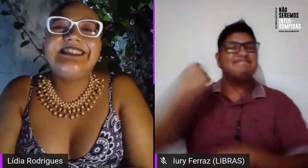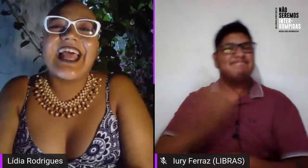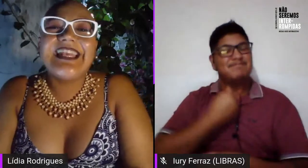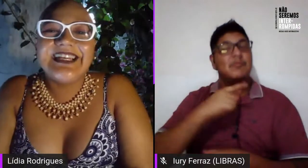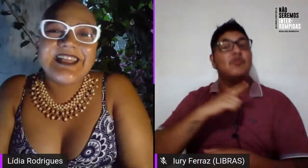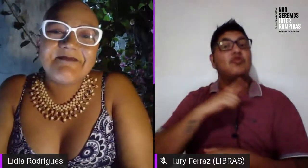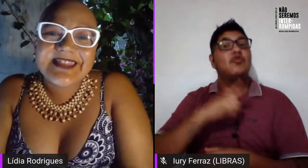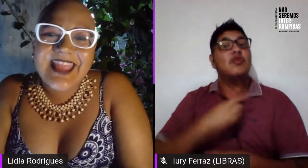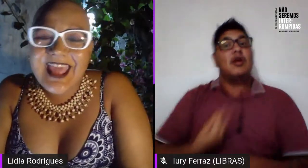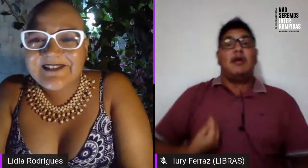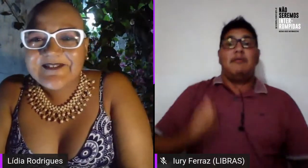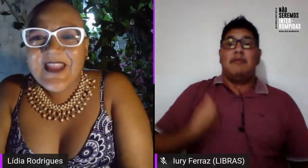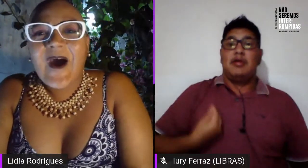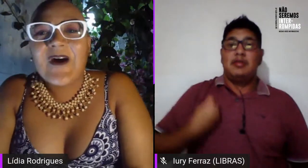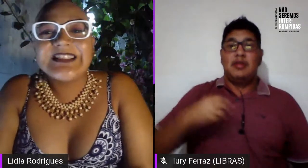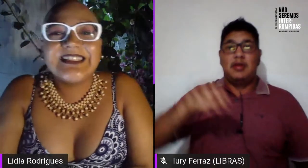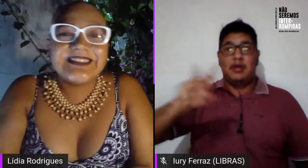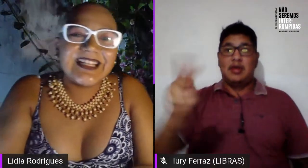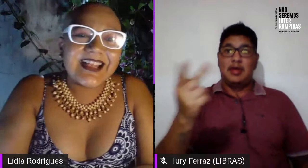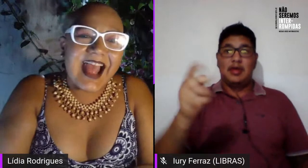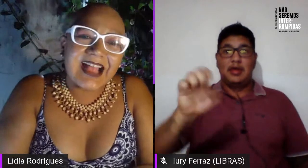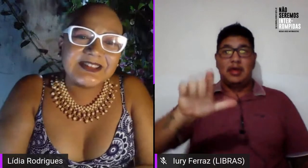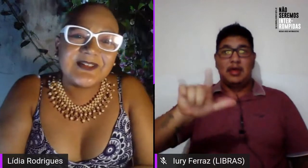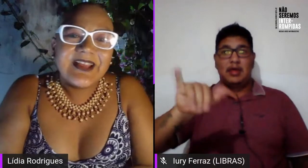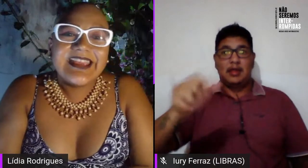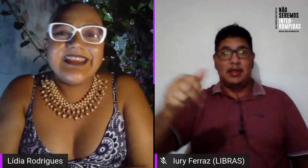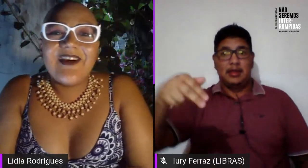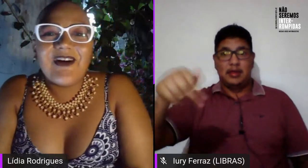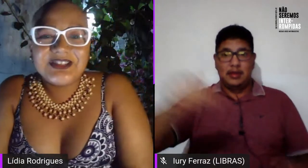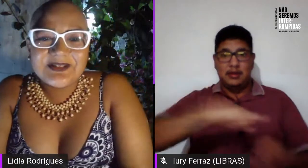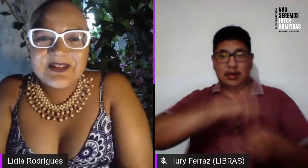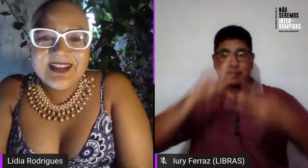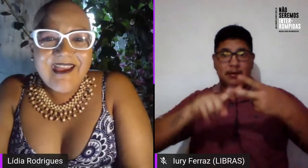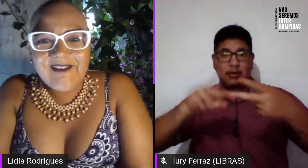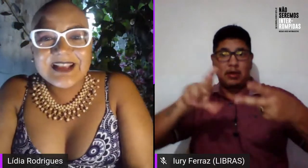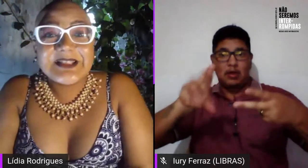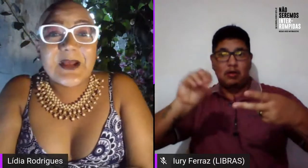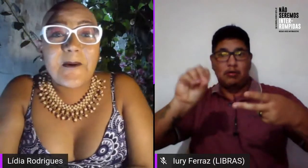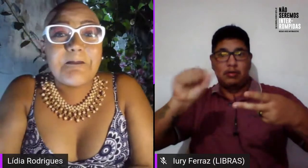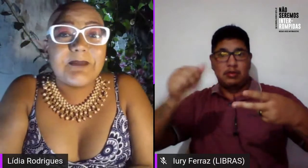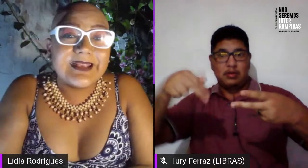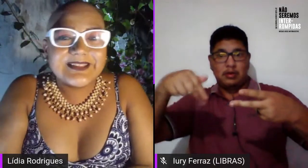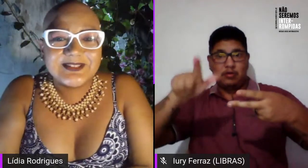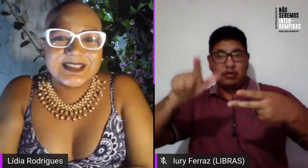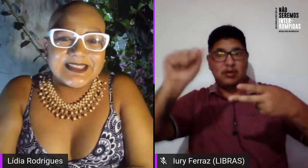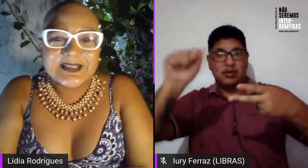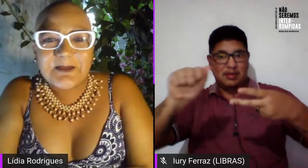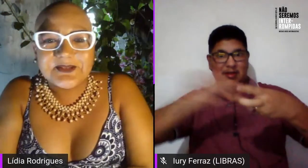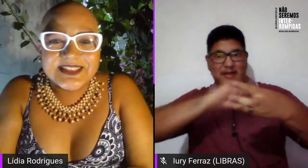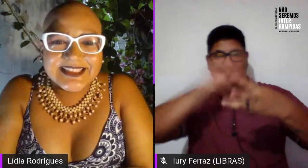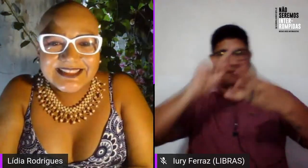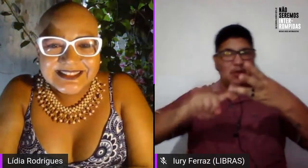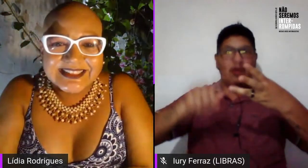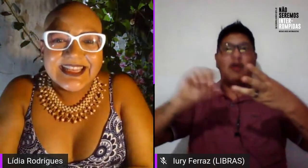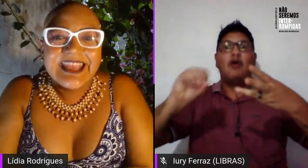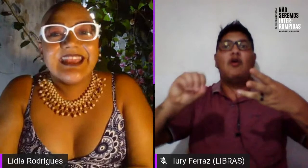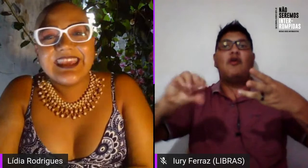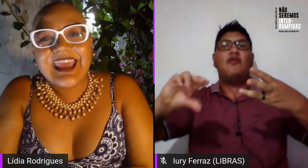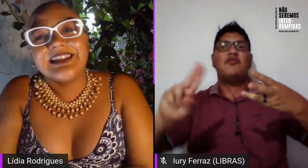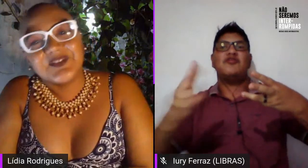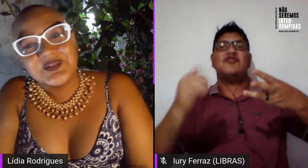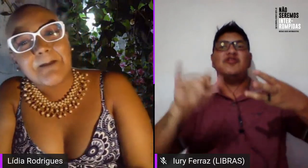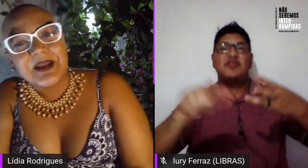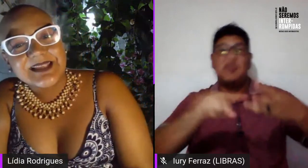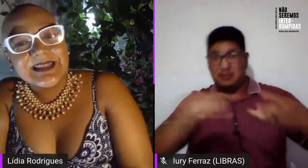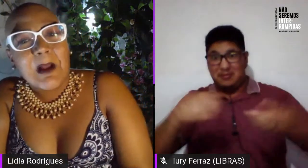presença de Eliana Emetério, Rosângela Castro e Otte Curiel. É só o peso, gente, só para vocês sentirem